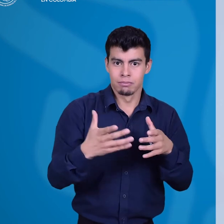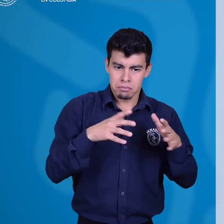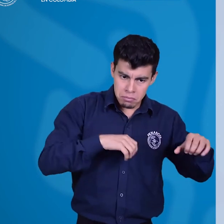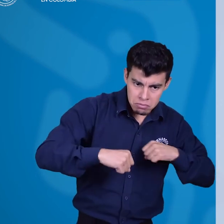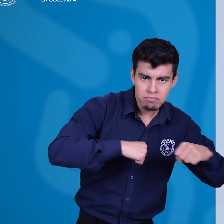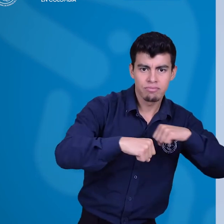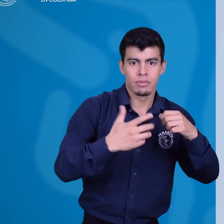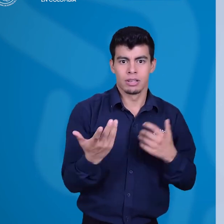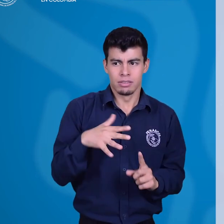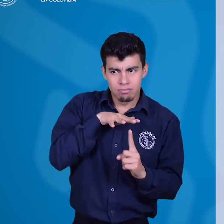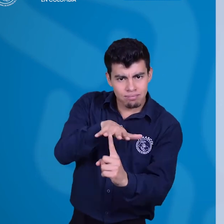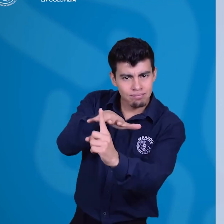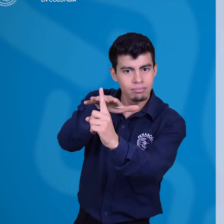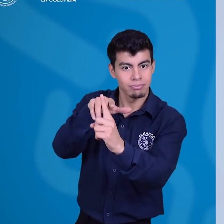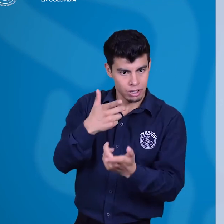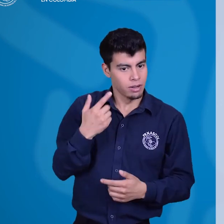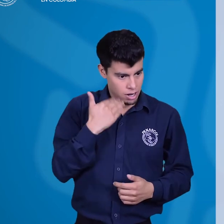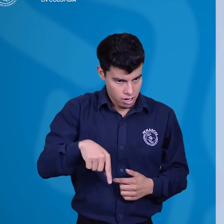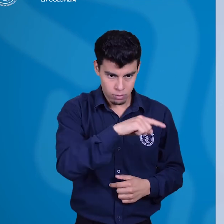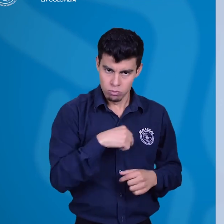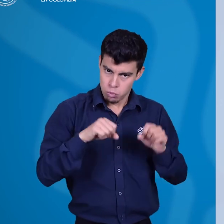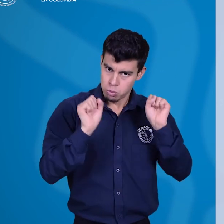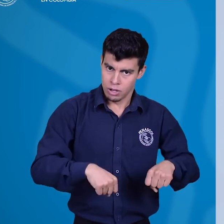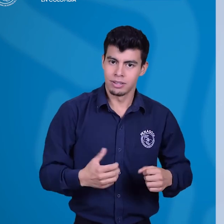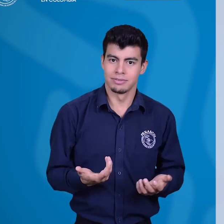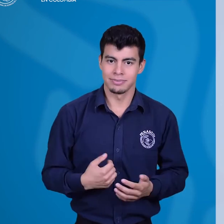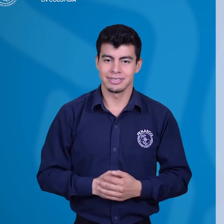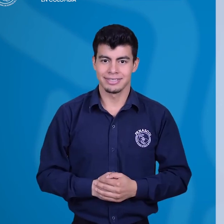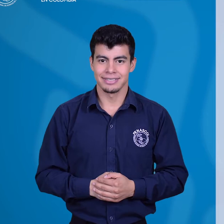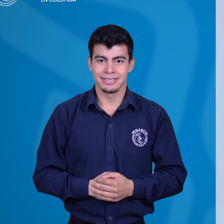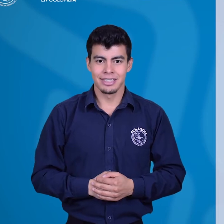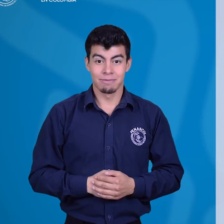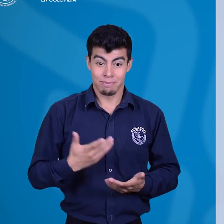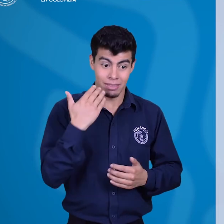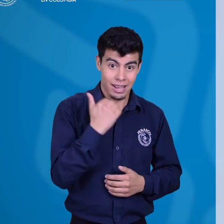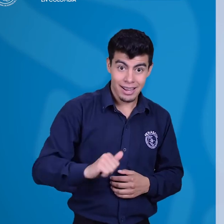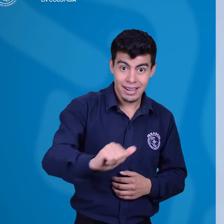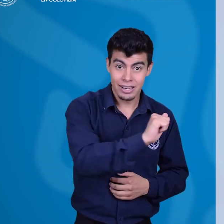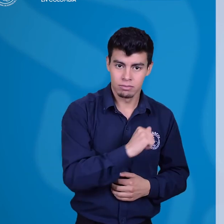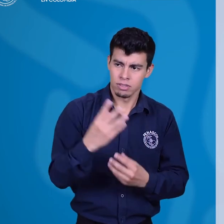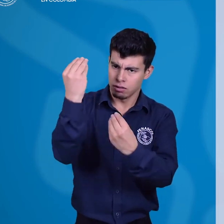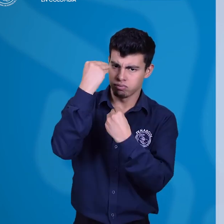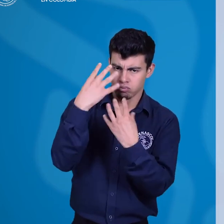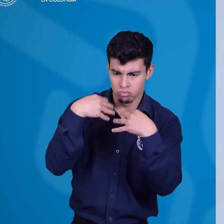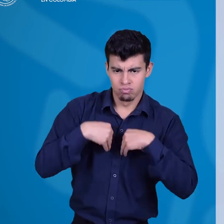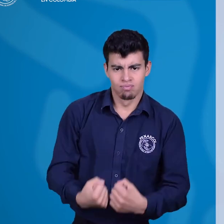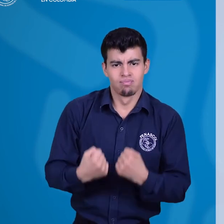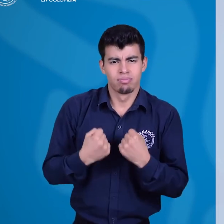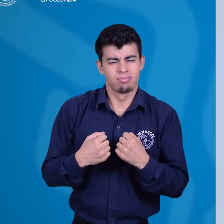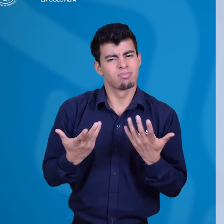importantes en los procesos de asociatividad, movilización e incidencia. El fortalecimiento